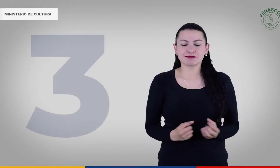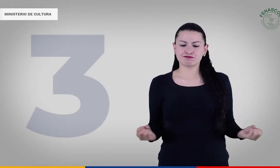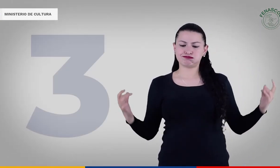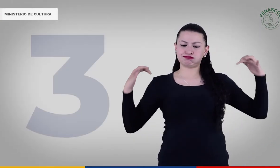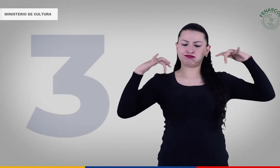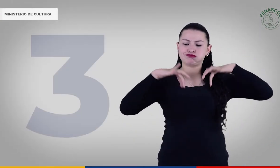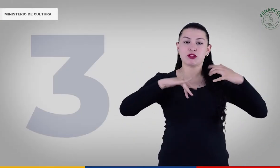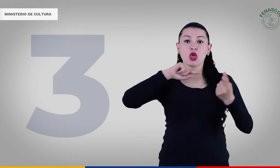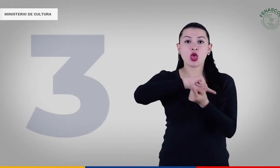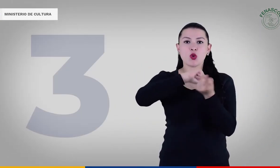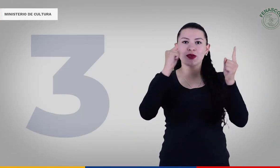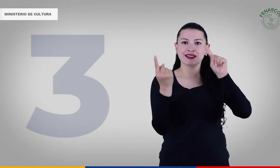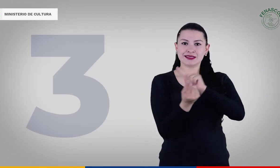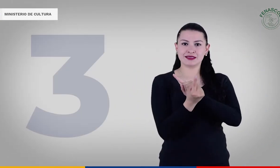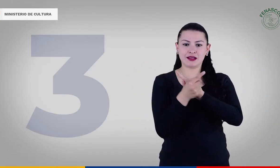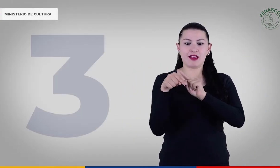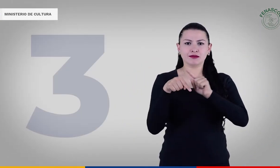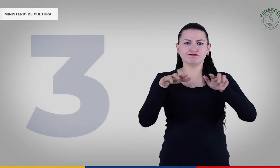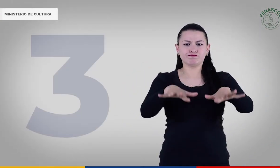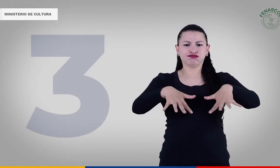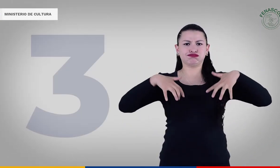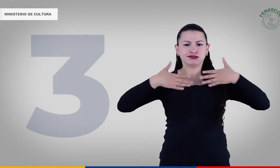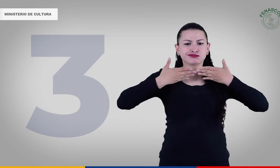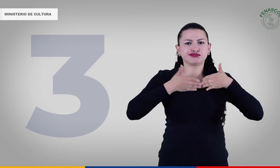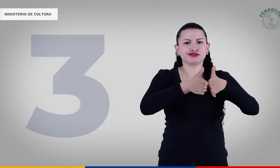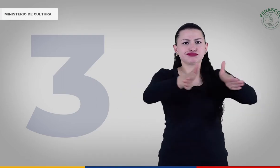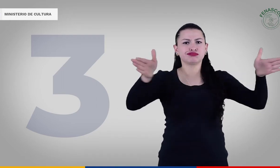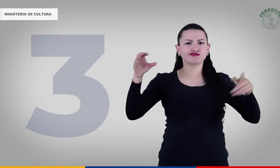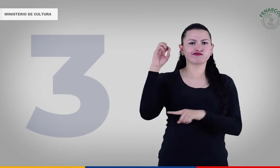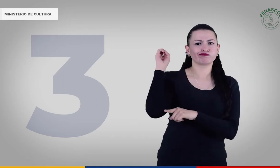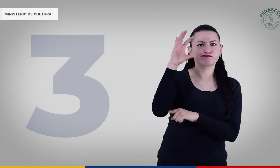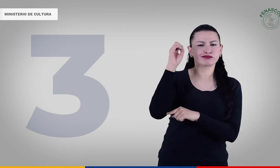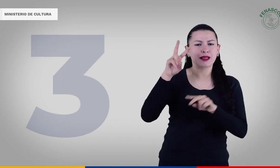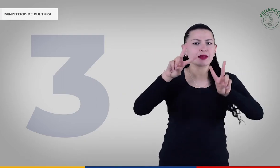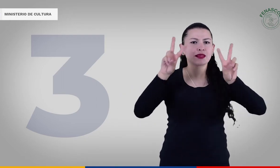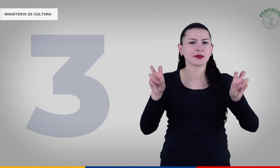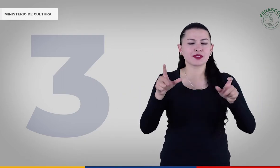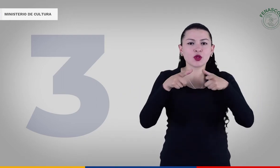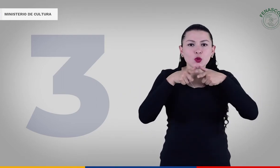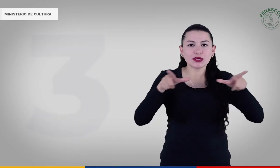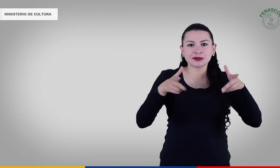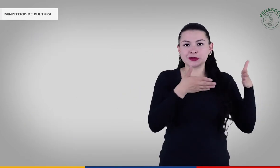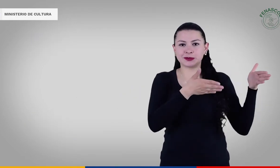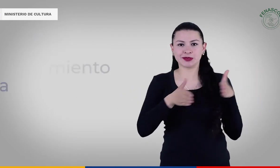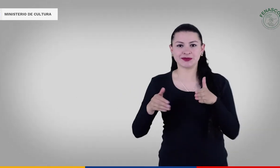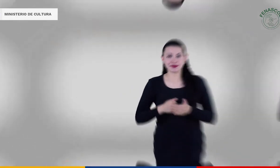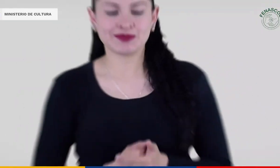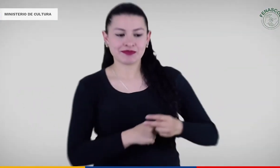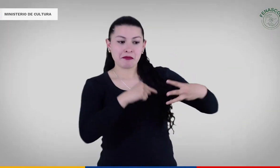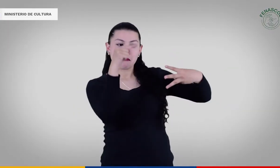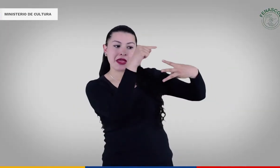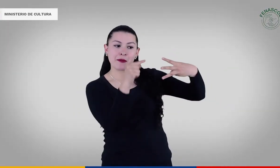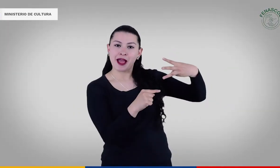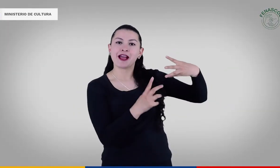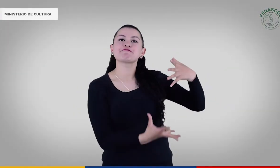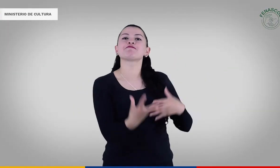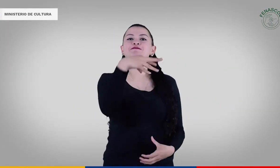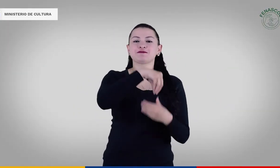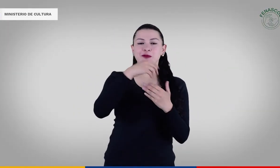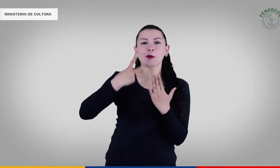un encuentro con conferencias abiertas enfocado en la planeación lingüística. Estas tres acciones hacen parte del proyecto